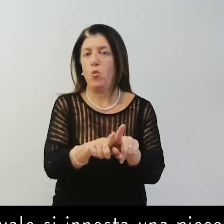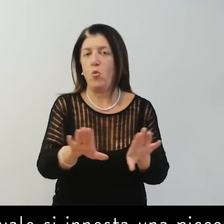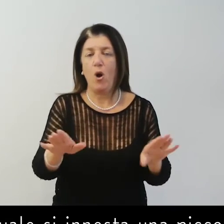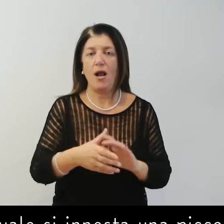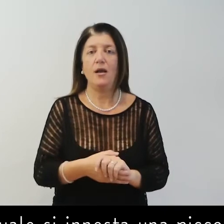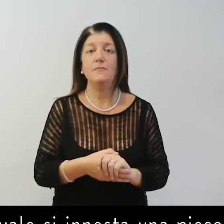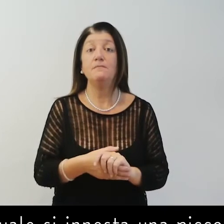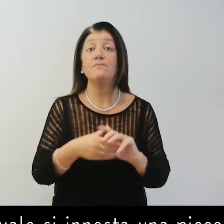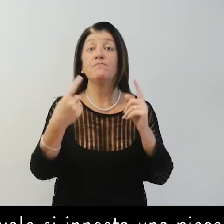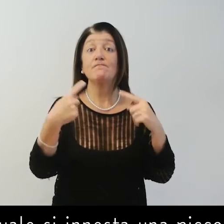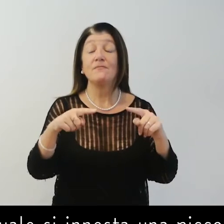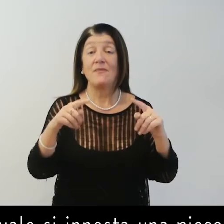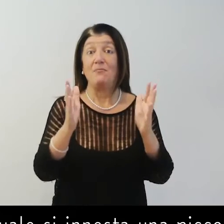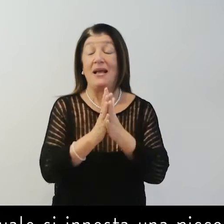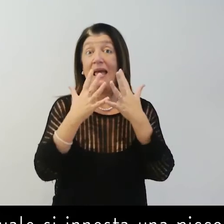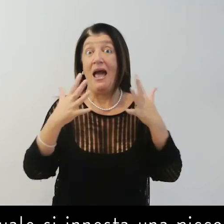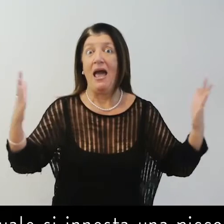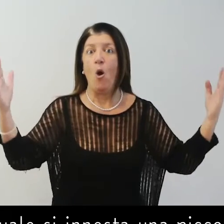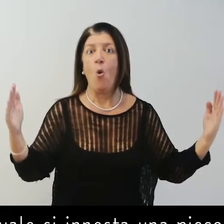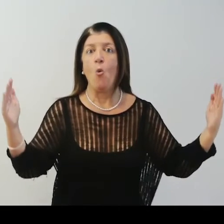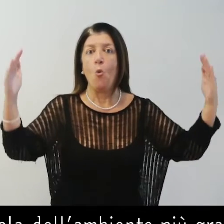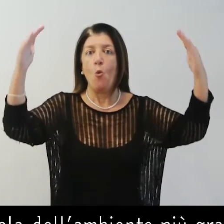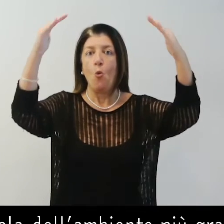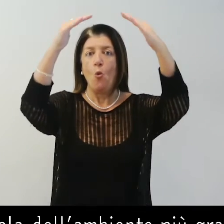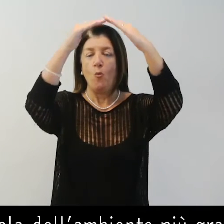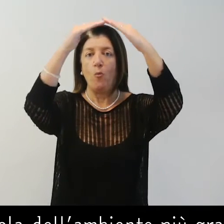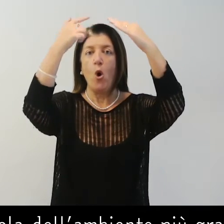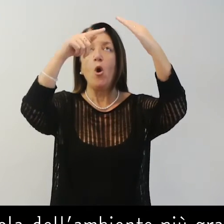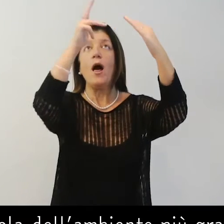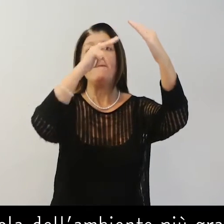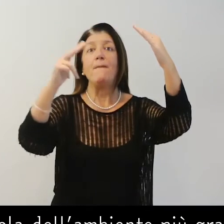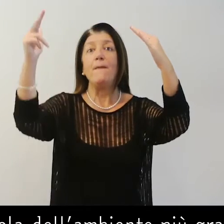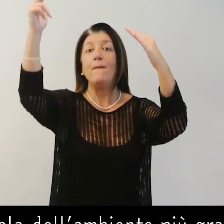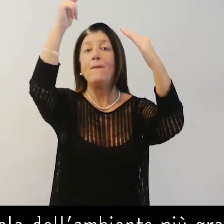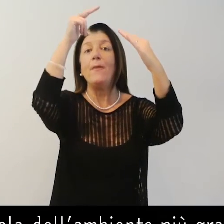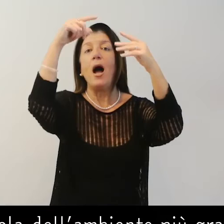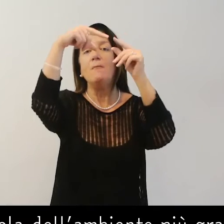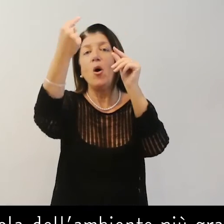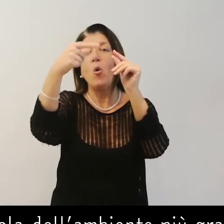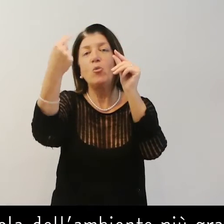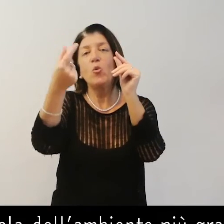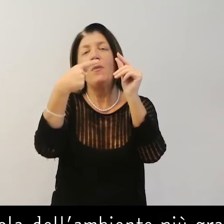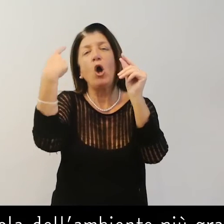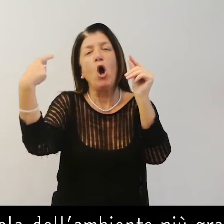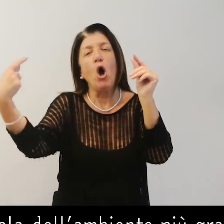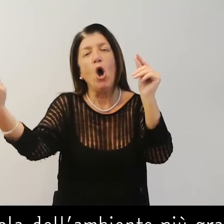anch'essa quadrata la cupola dell'ambiente più grande è affrescata con piume